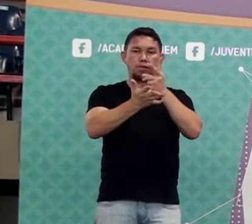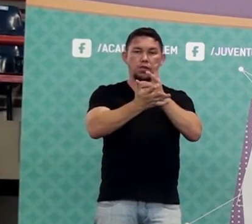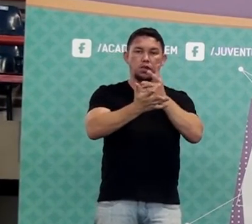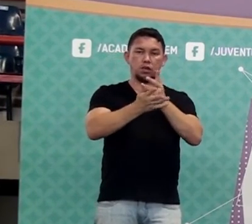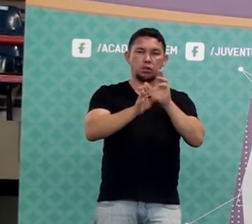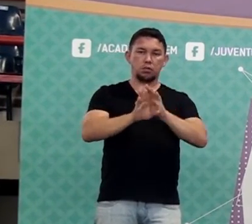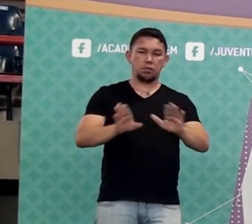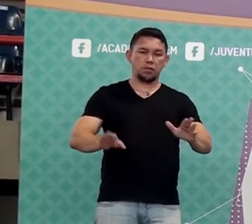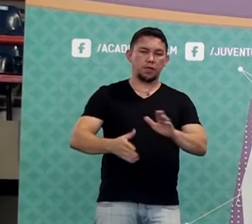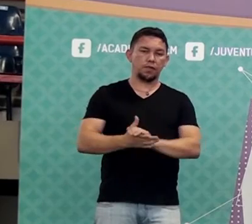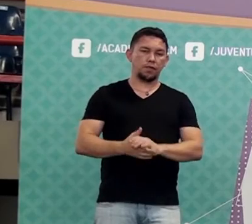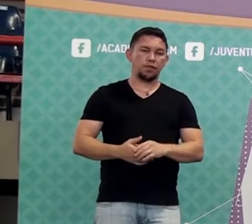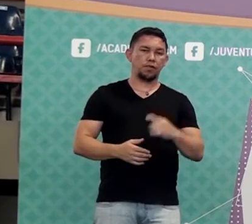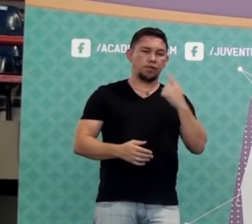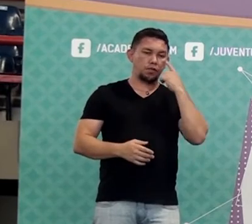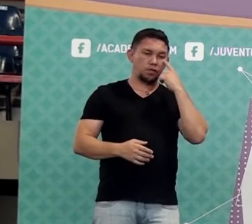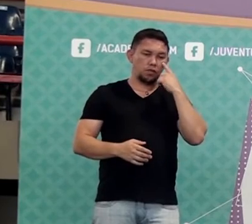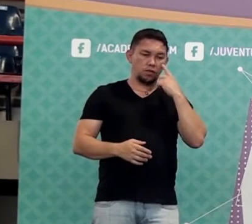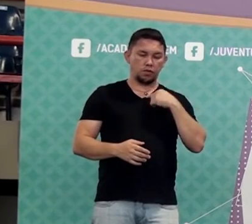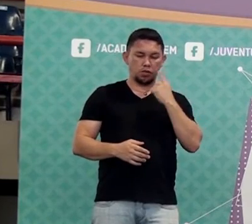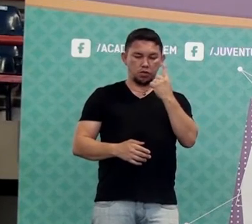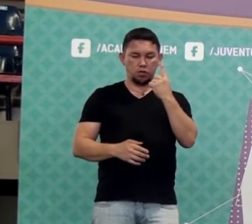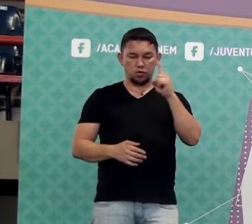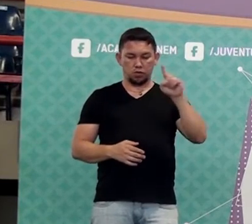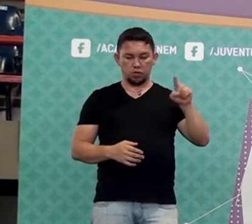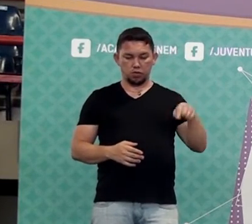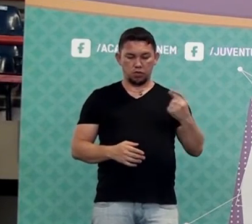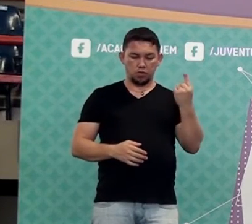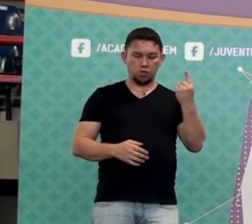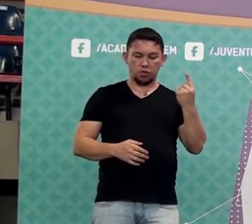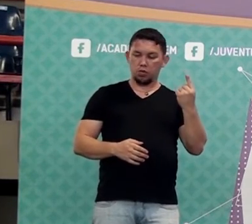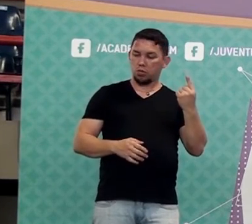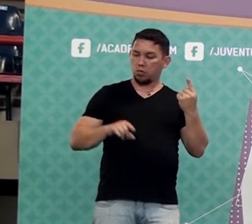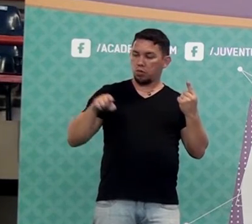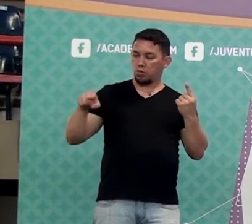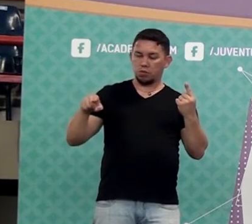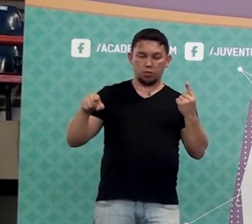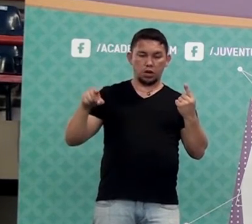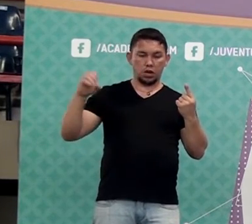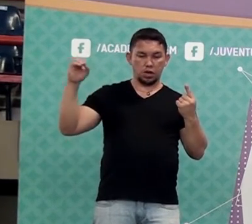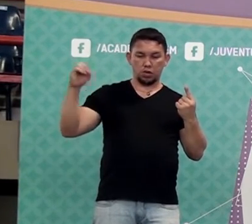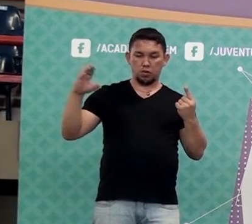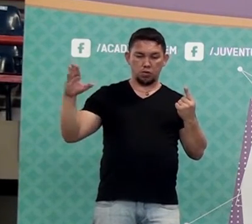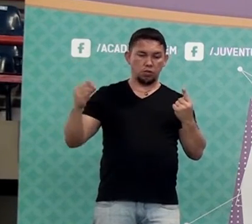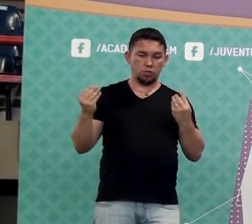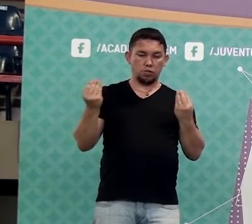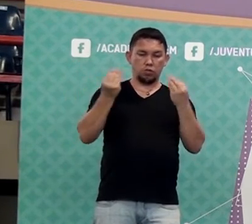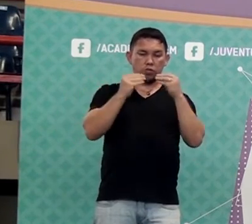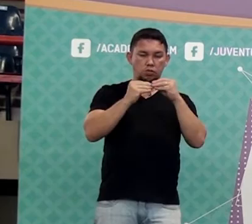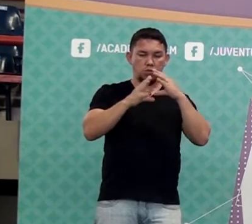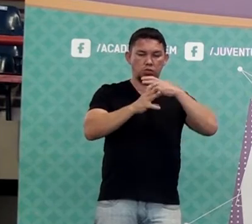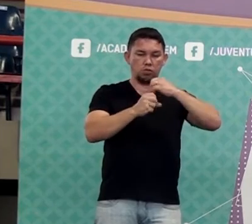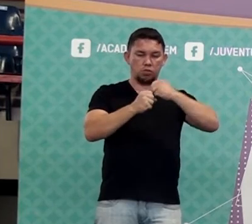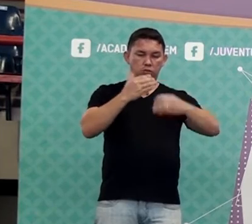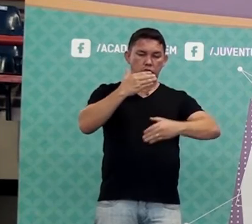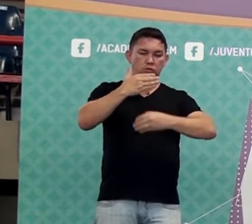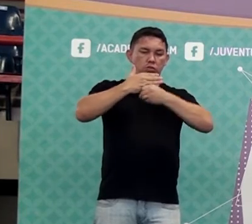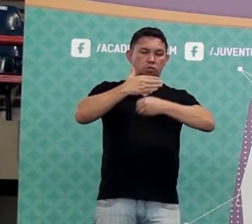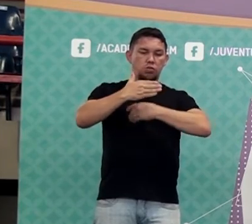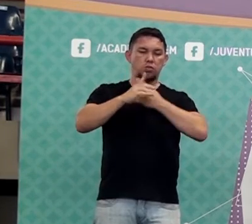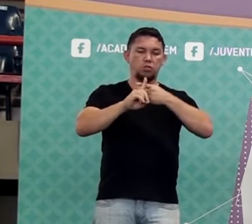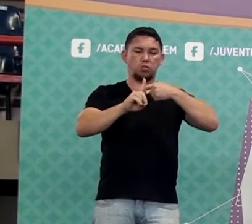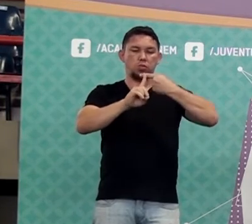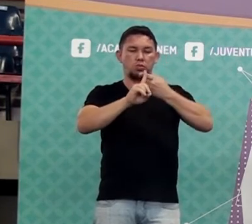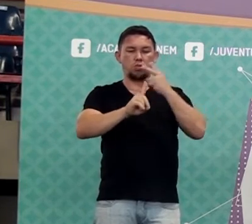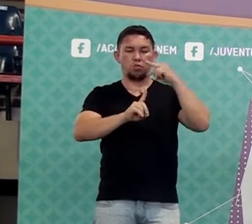truque é esse. Multiplicar por 1 mais a taxa já me dá o novo valor já com o aumento em cima. Tudo